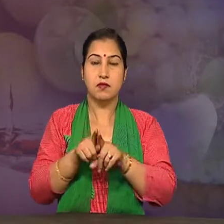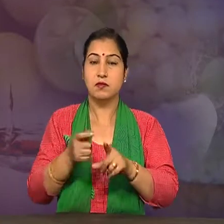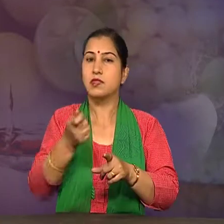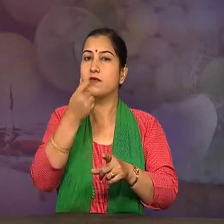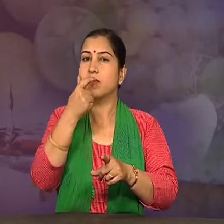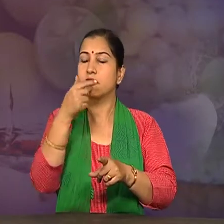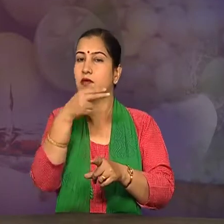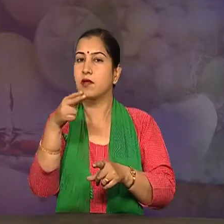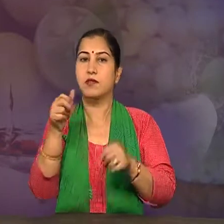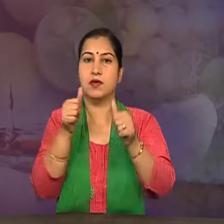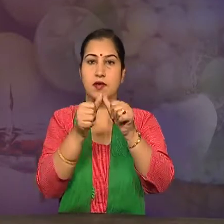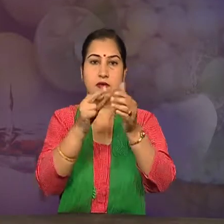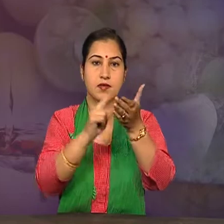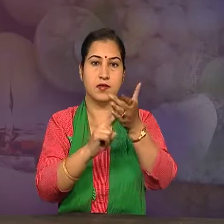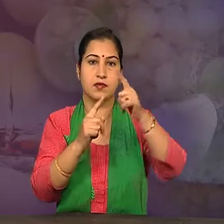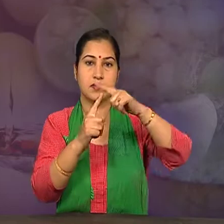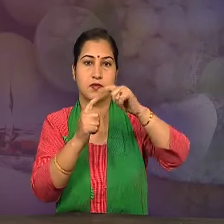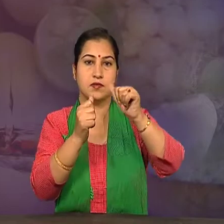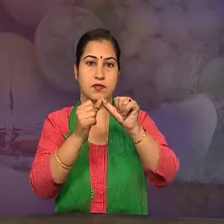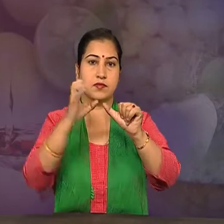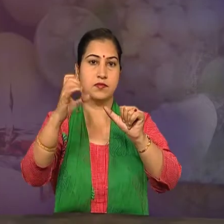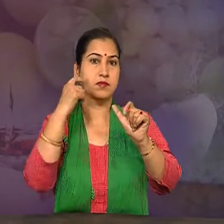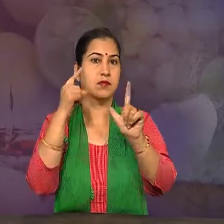असिड लेते देखा या सुना होगा